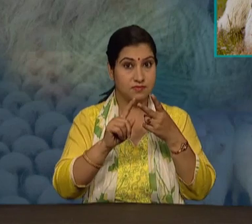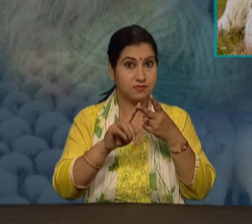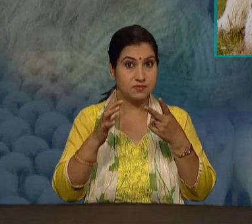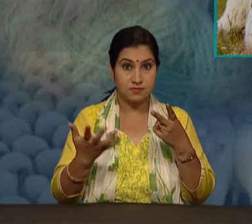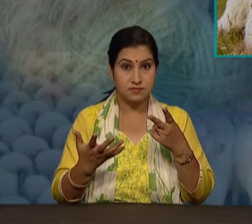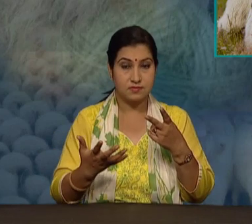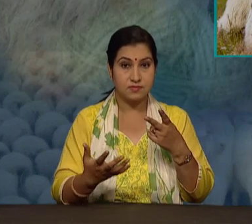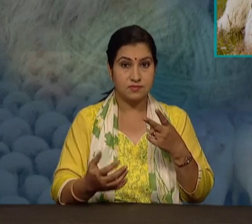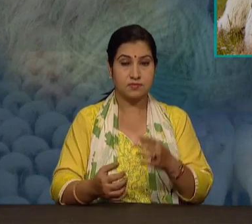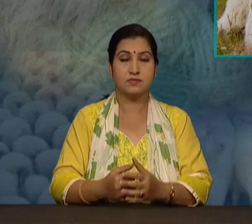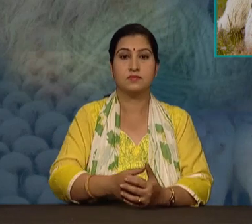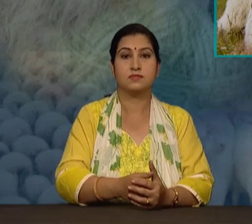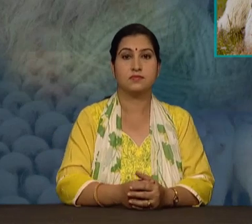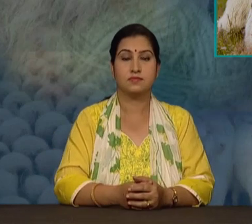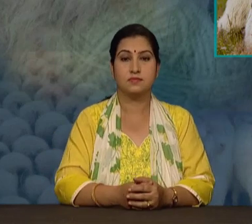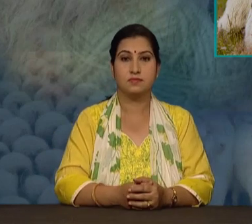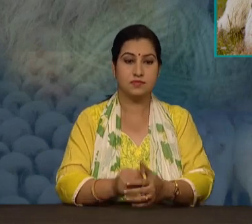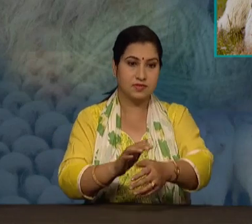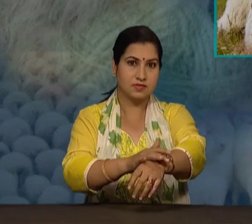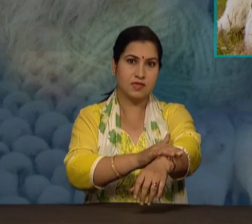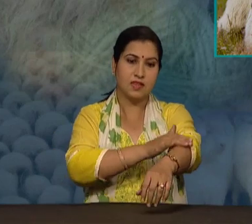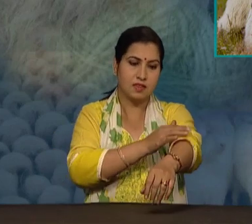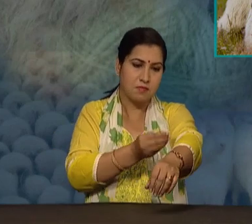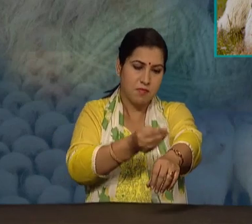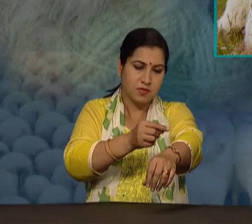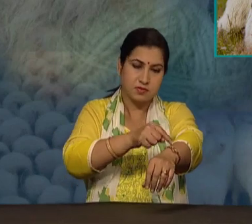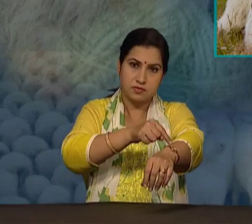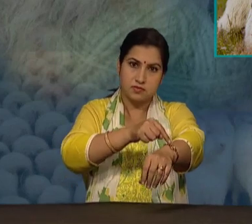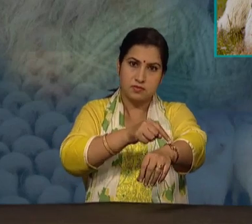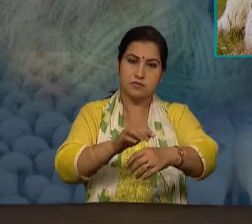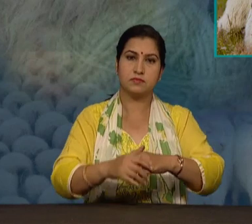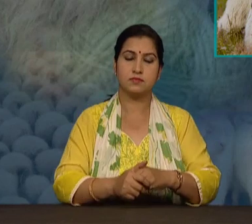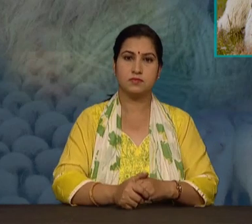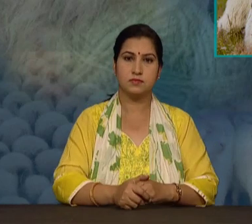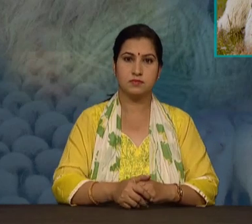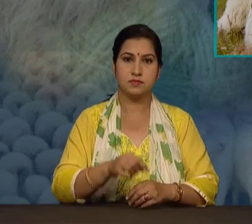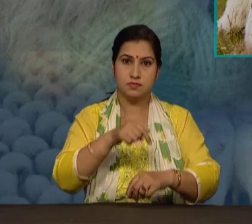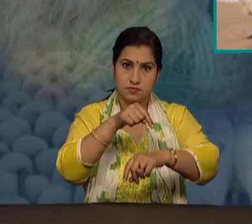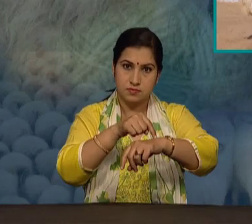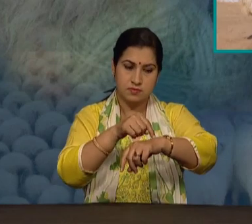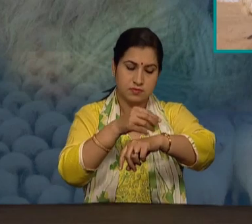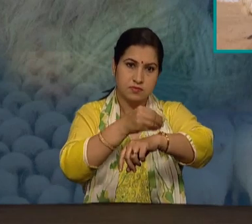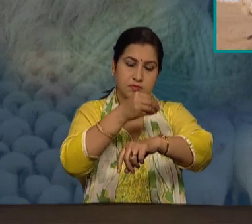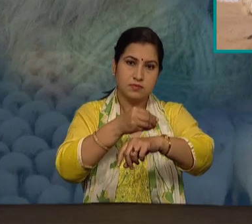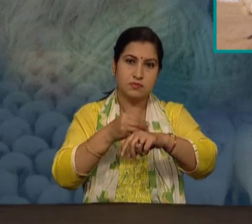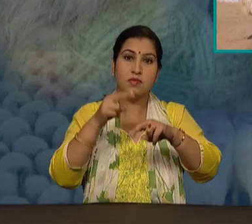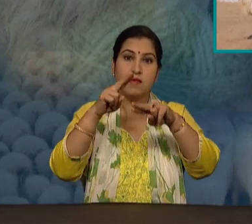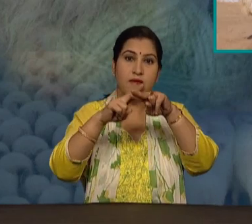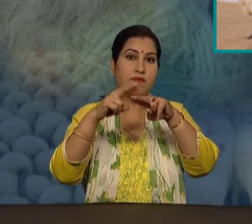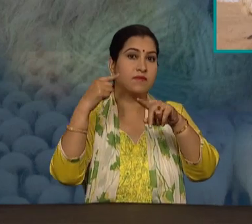त्वचा के निकड अवस्थित तंतु रूपी मुलायम बाल